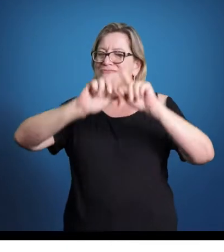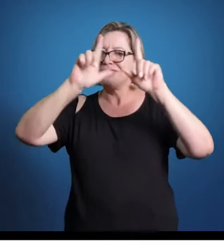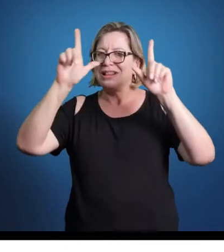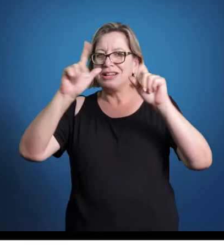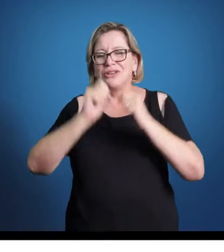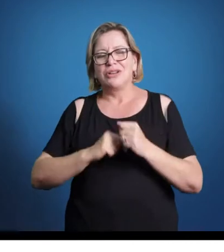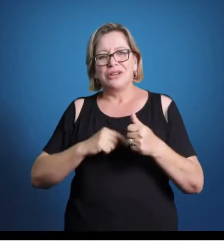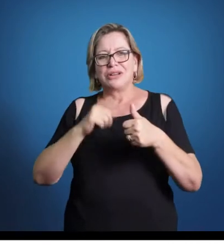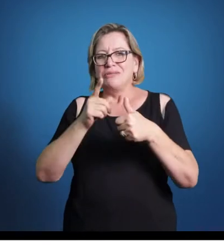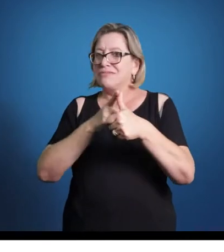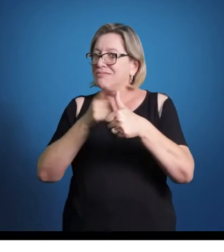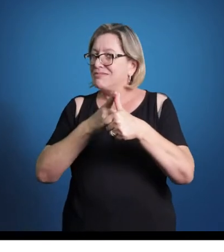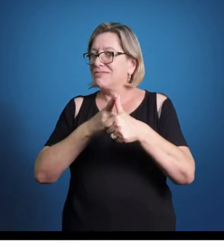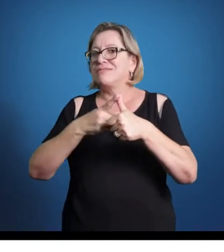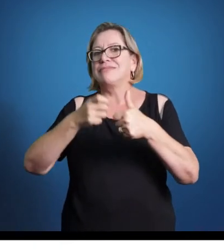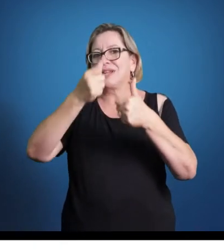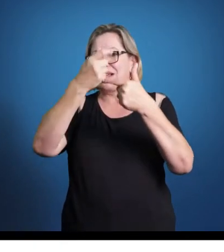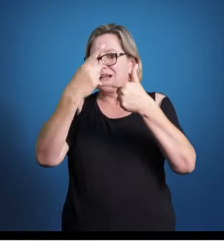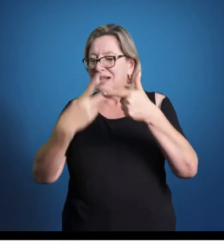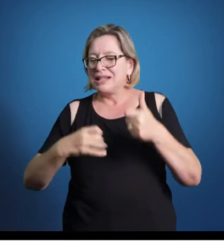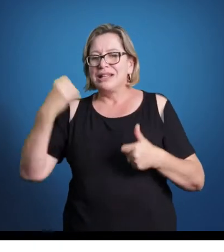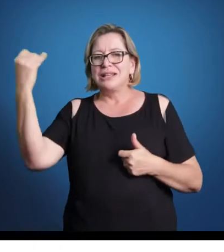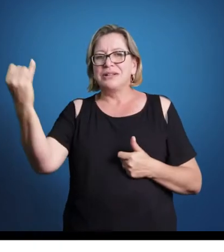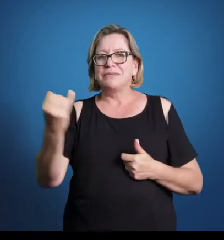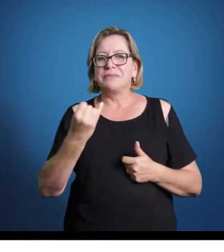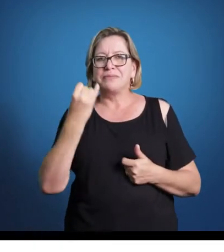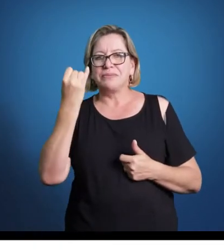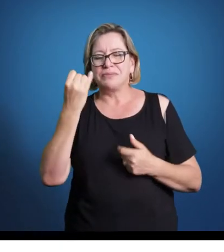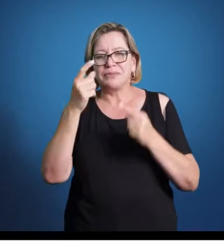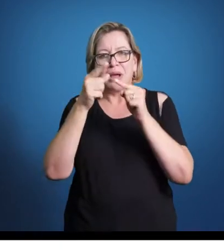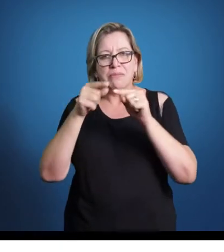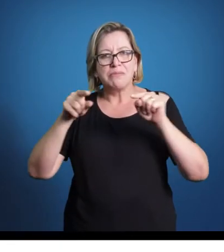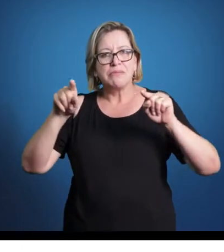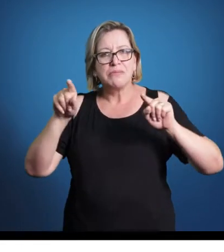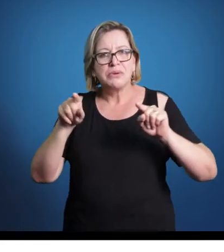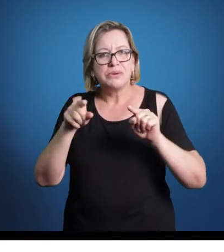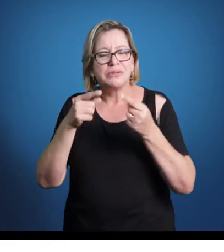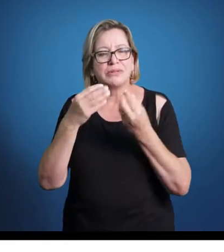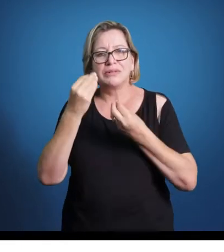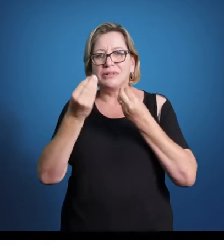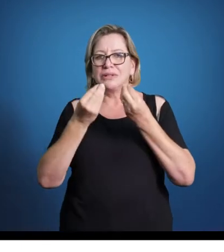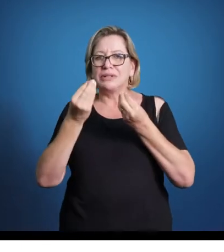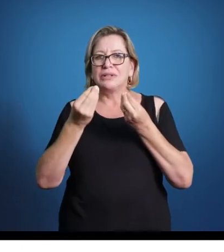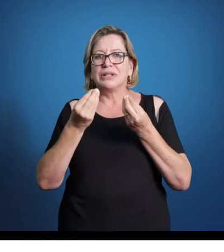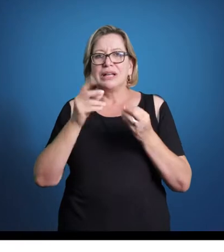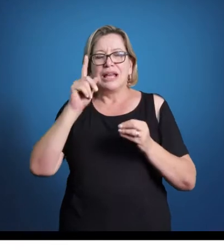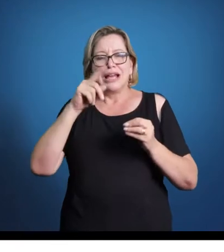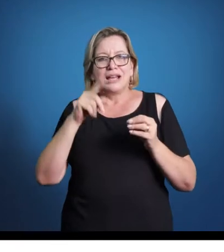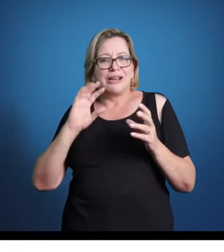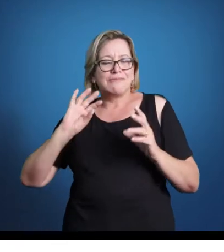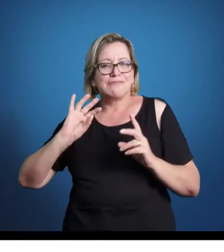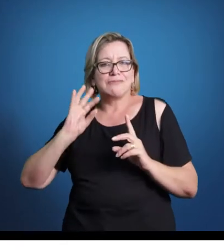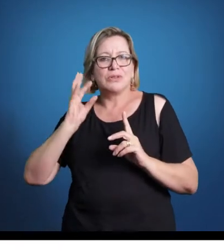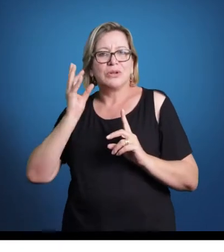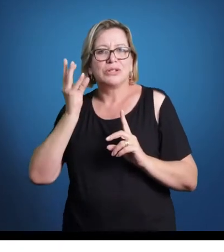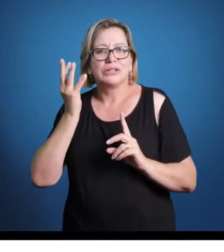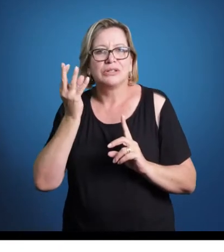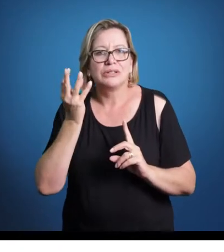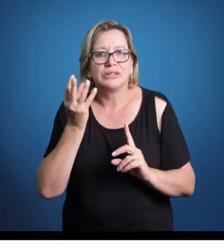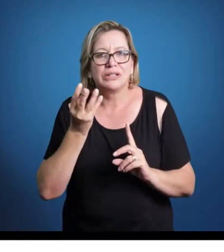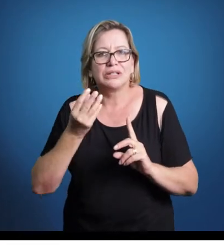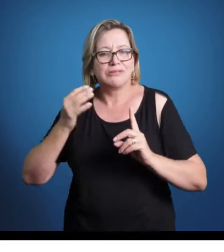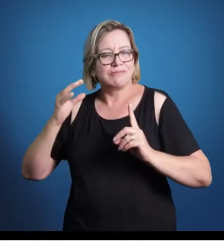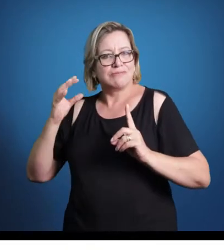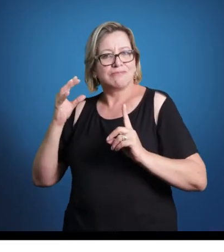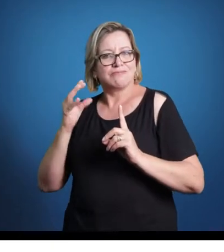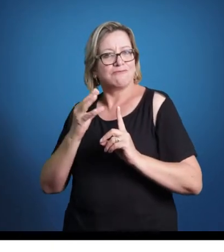uma característica importante da música do renascimento, que é uma música que é repositora, que é uma consequência, talvez, do Arges Nova, que é algo